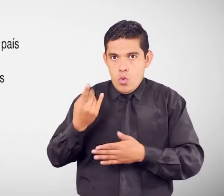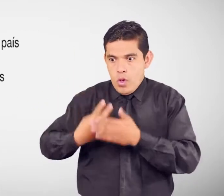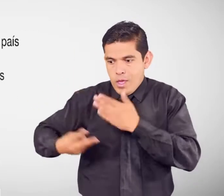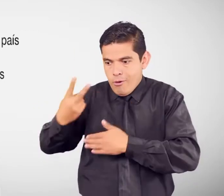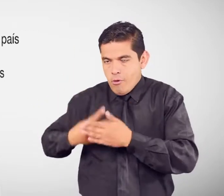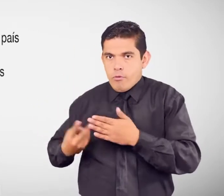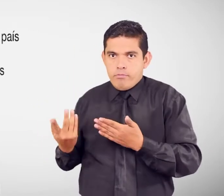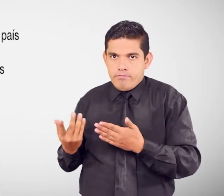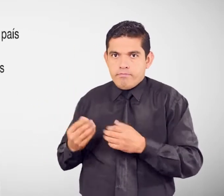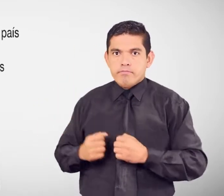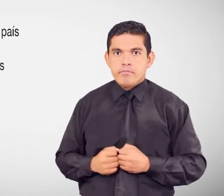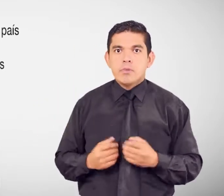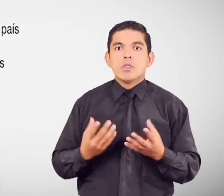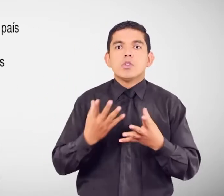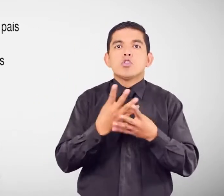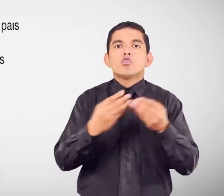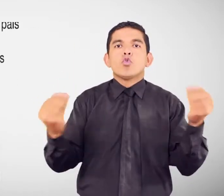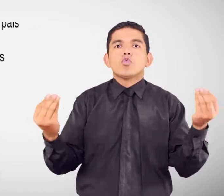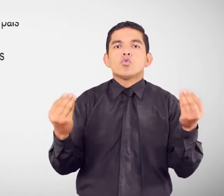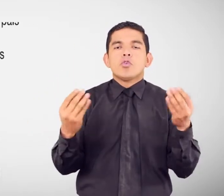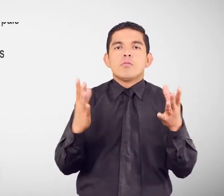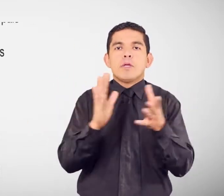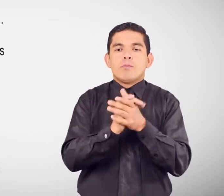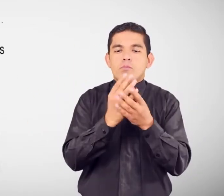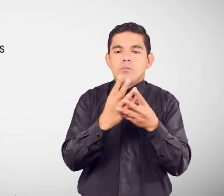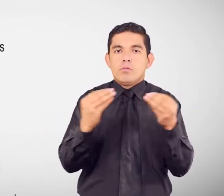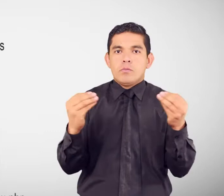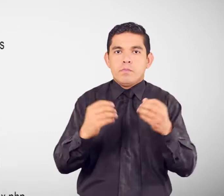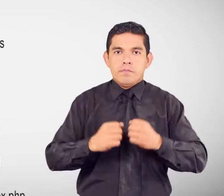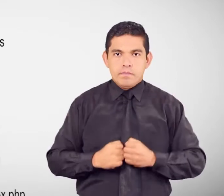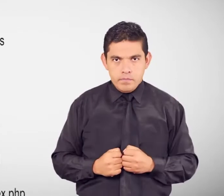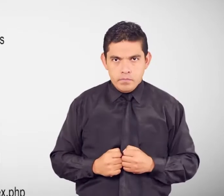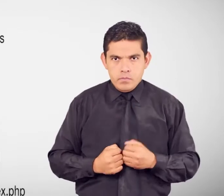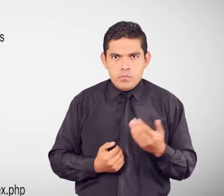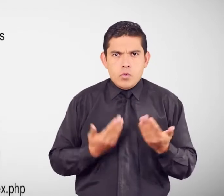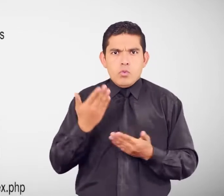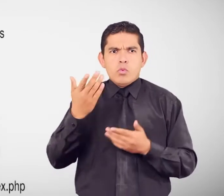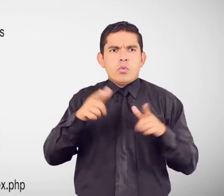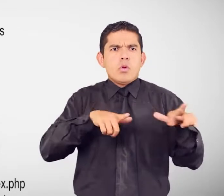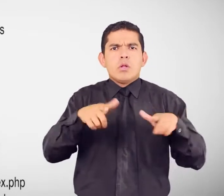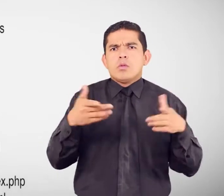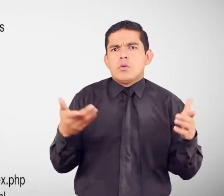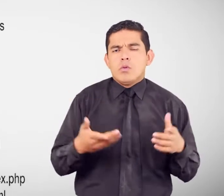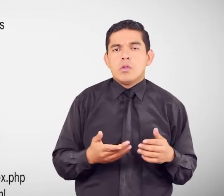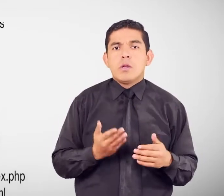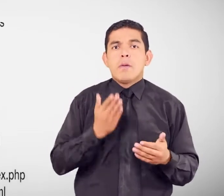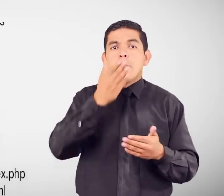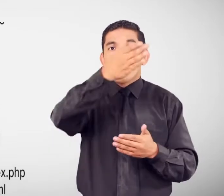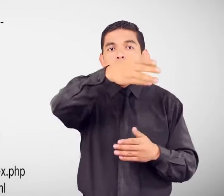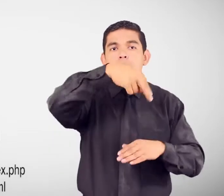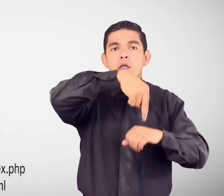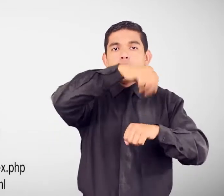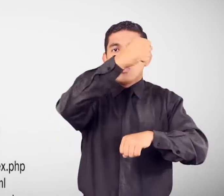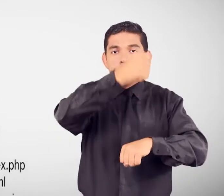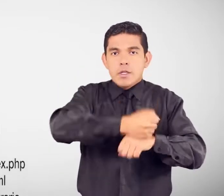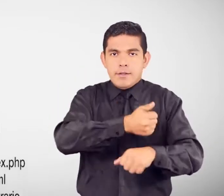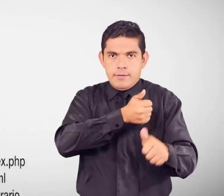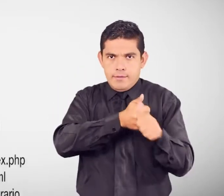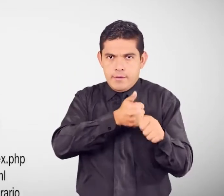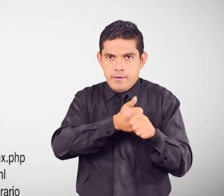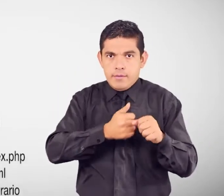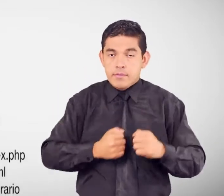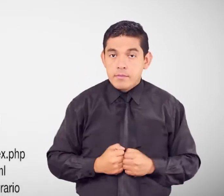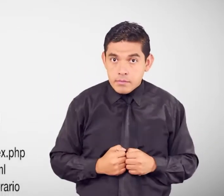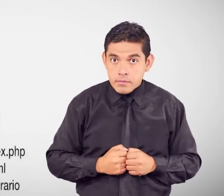Disolución de la sociedad conyugal ¿A dónde acudir? Acudir a la notaría más cercana de su localidad Para